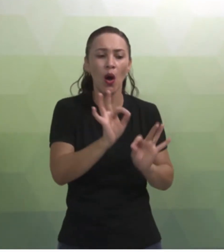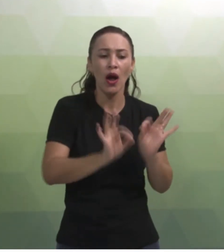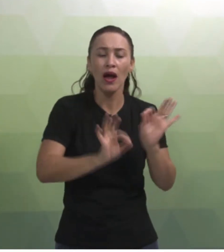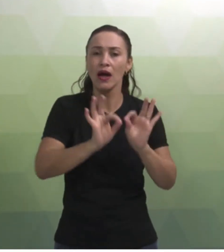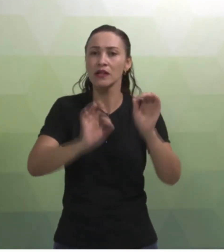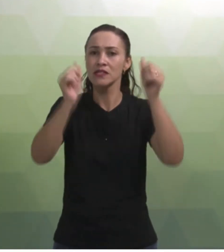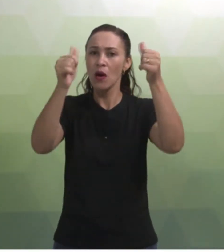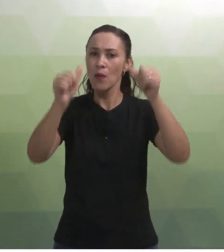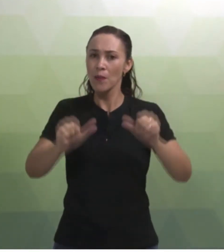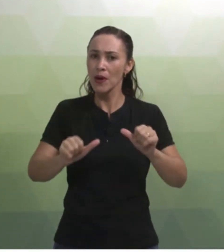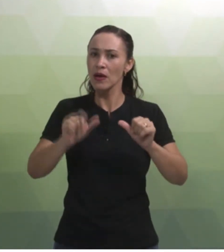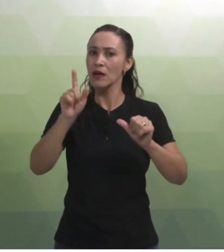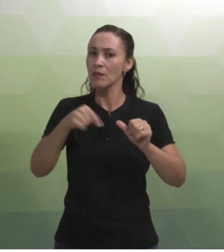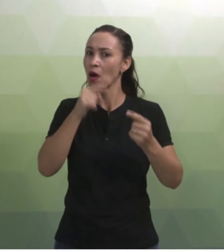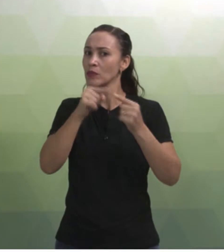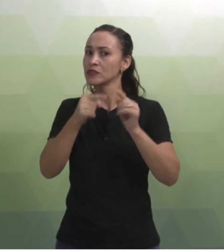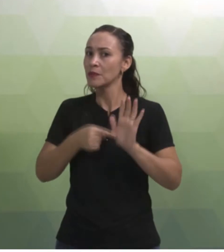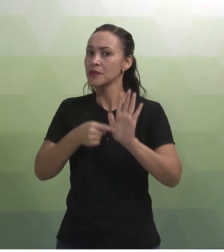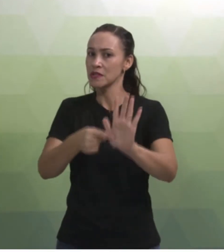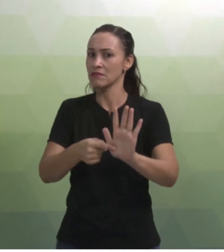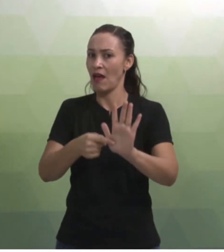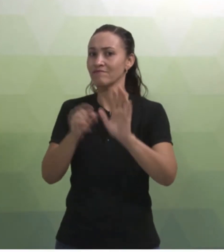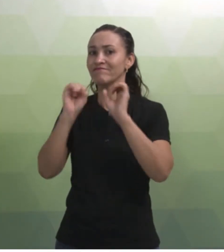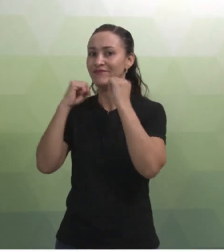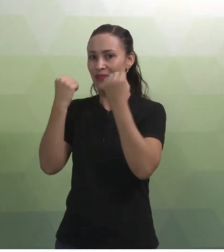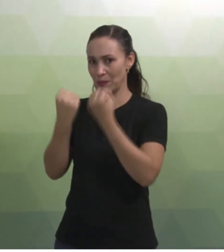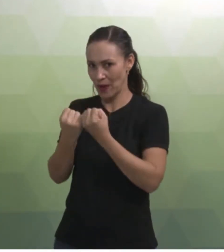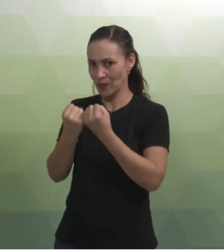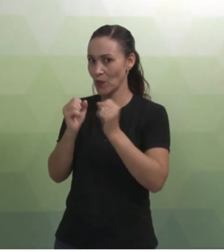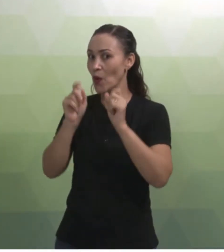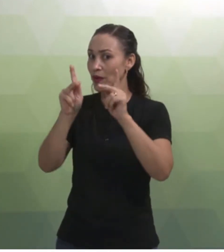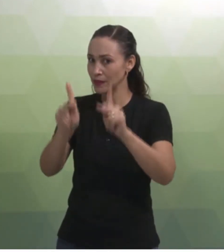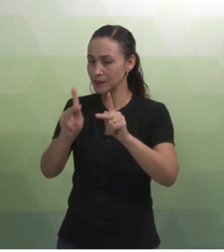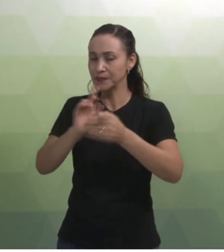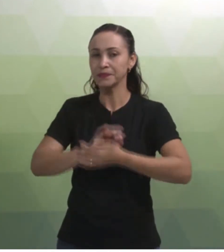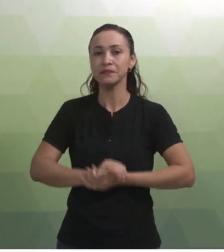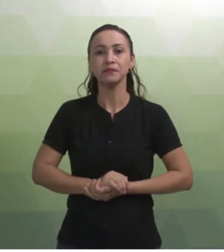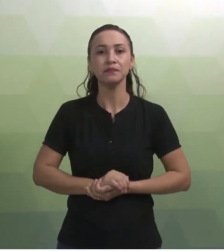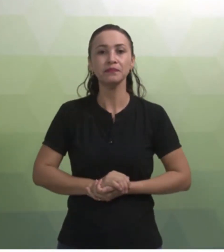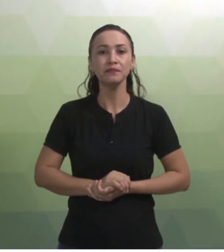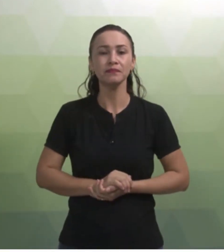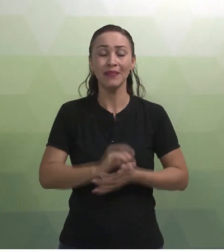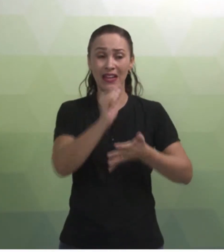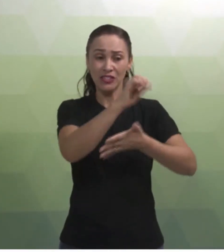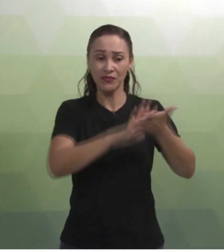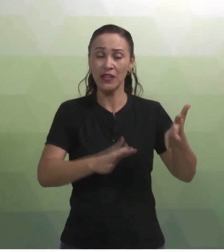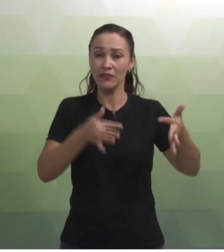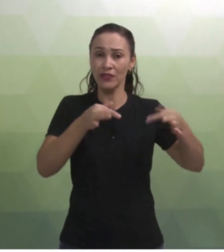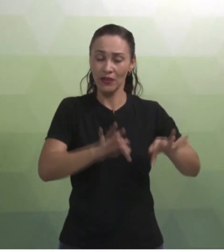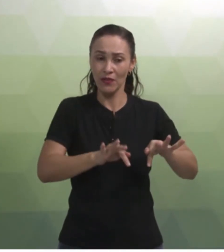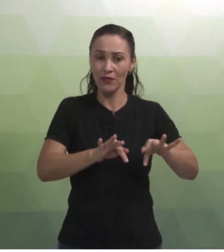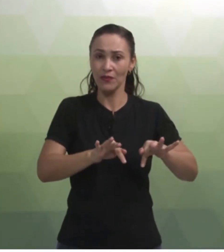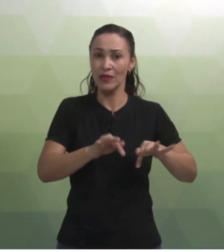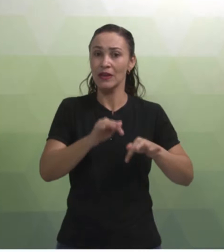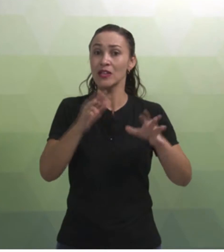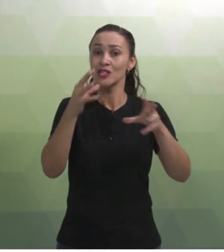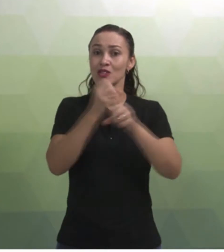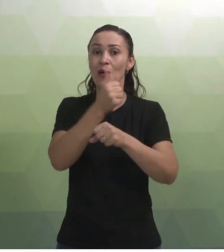organizar esse banner para você apresentar no seminário final. Ao final dessas atividades, teremos distribuídos 100 pontos,